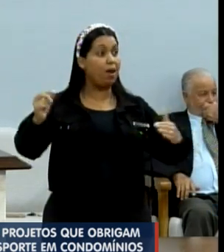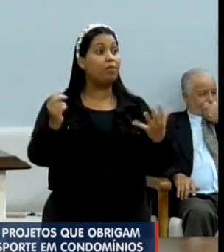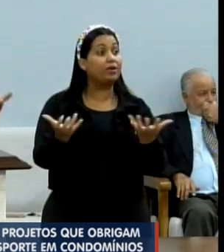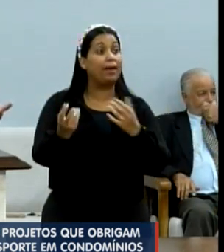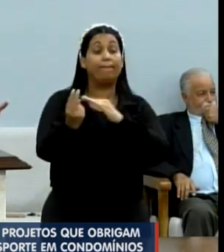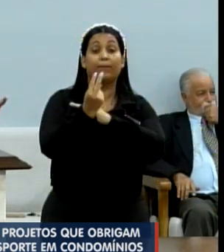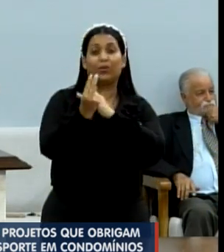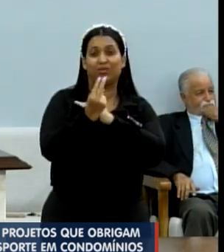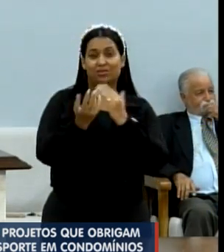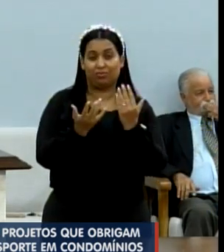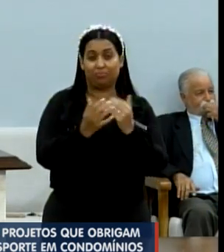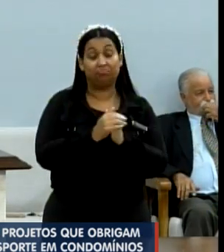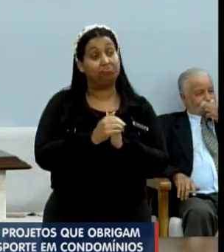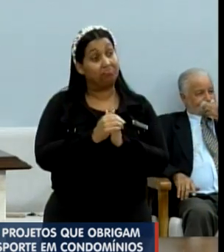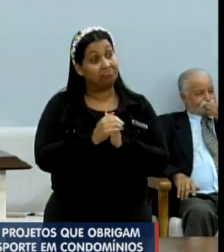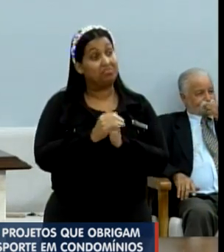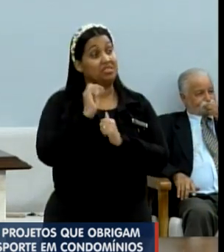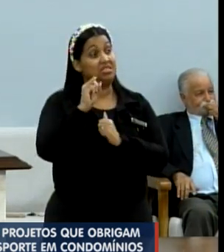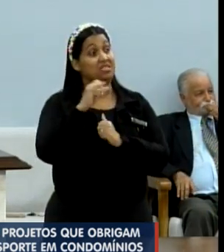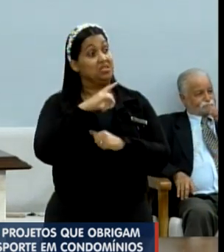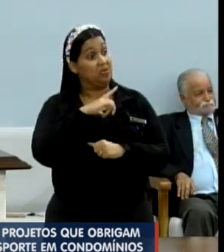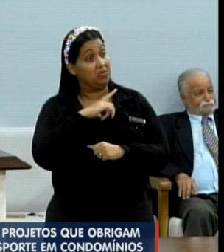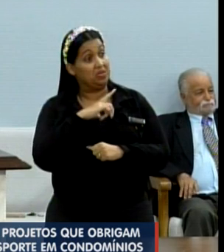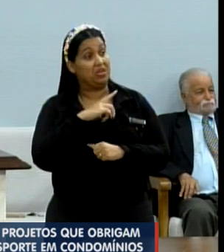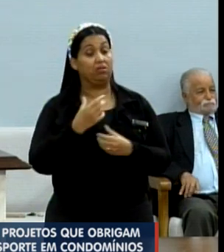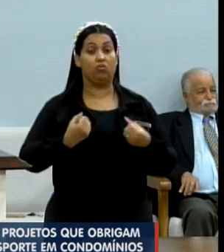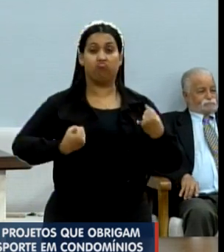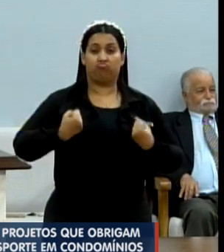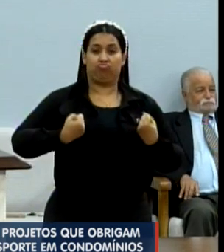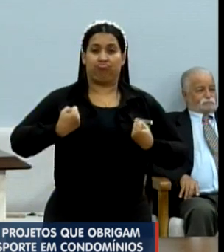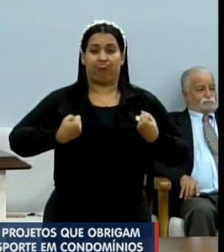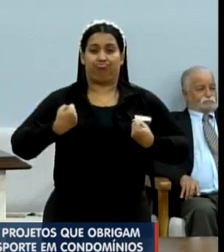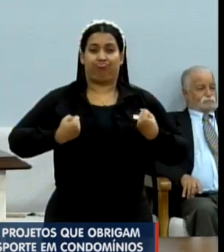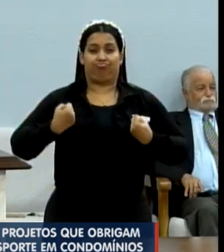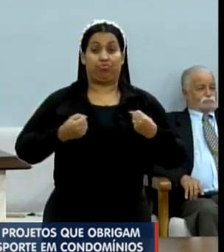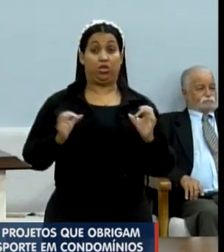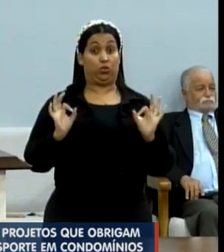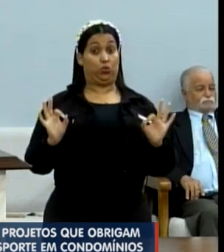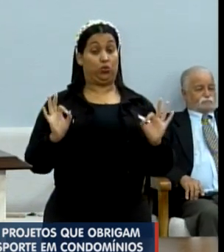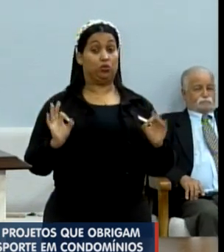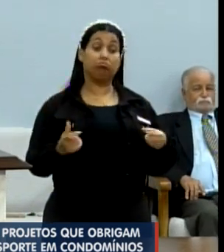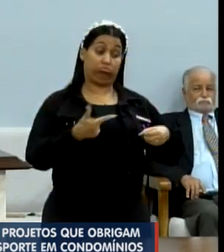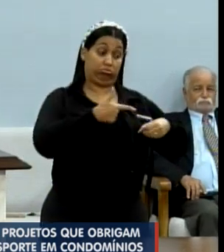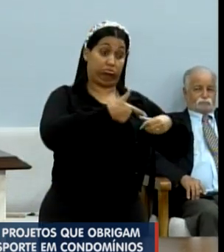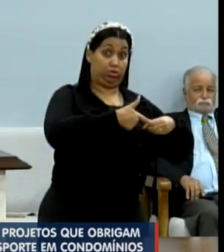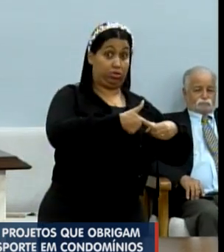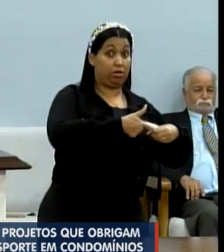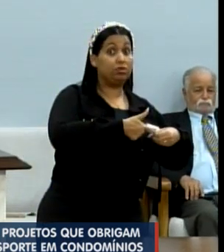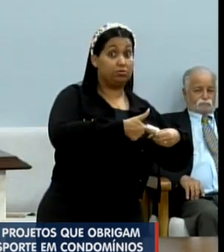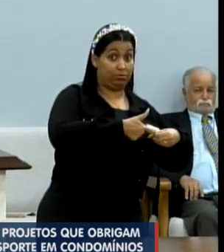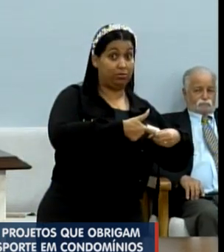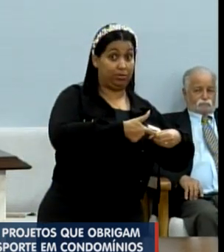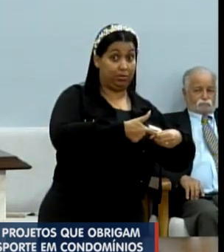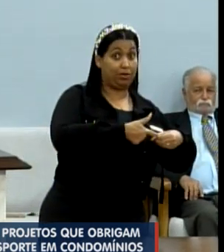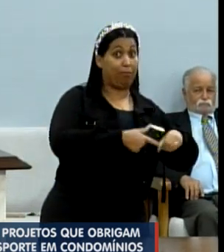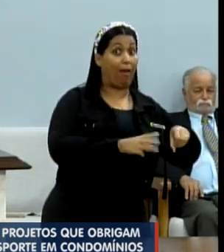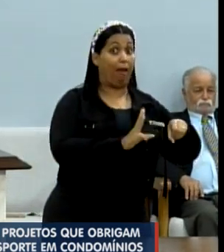Ora, se eu tenho uma BMW, tenho que ter dinheiro, gasolina para colocar na BMW.